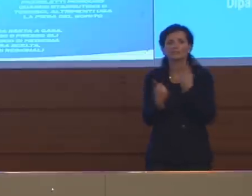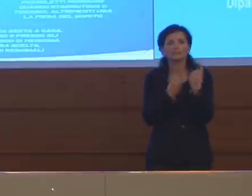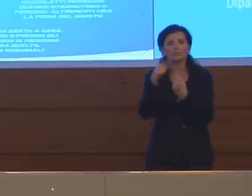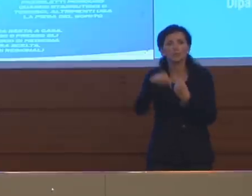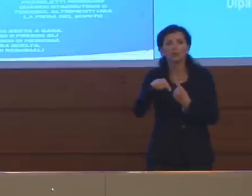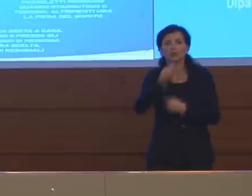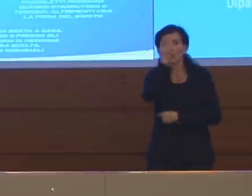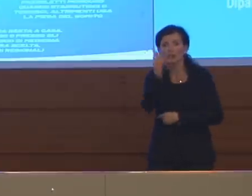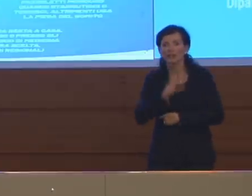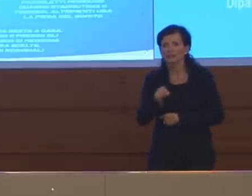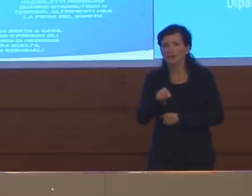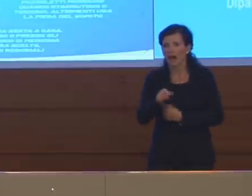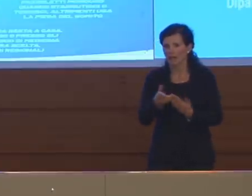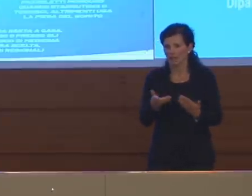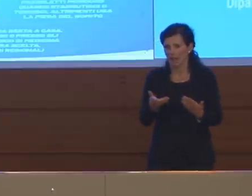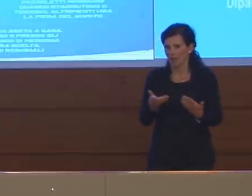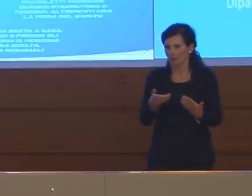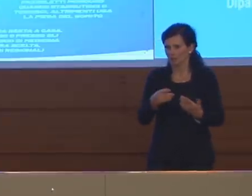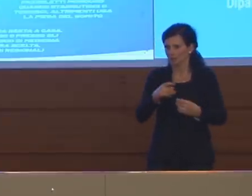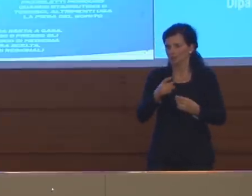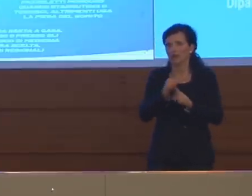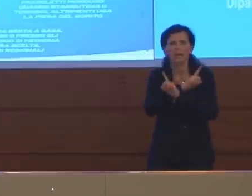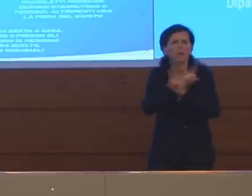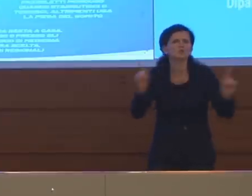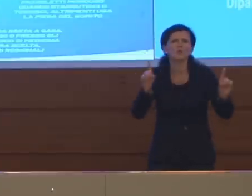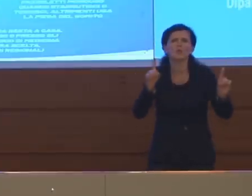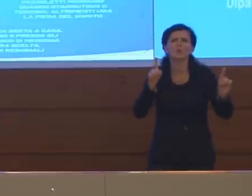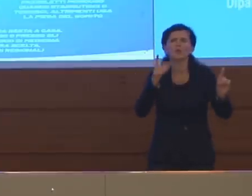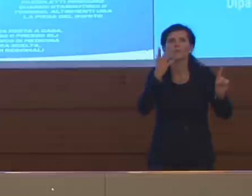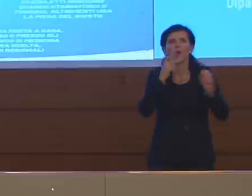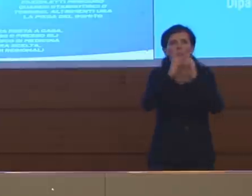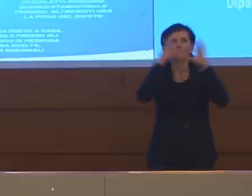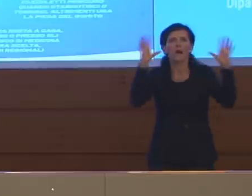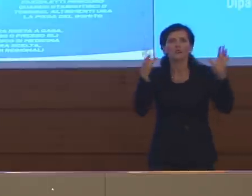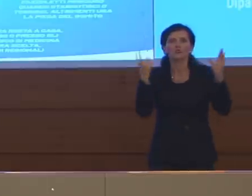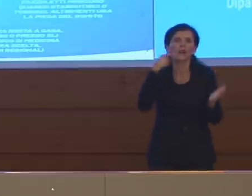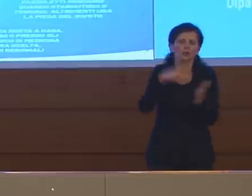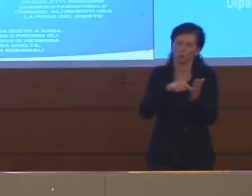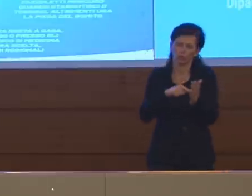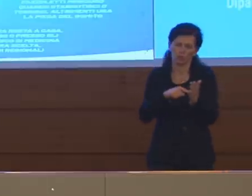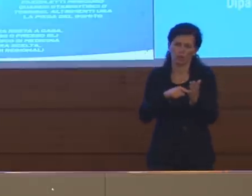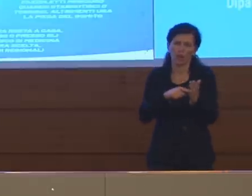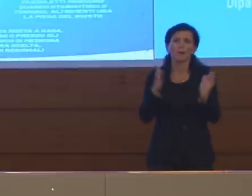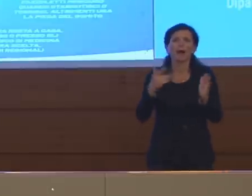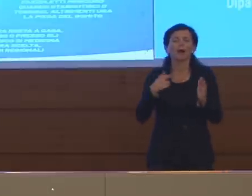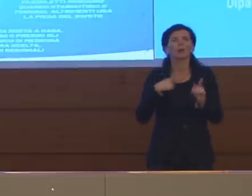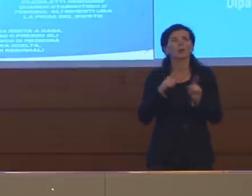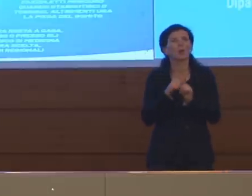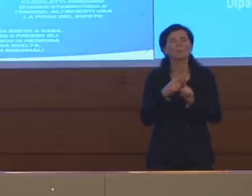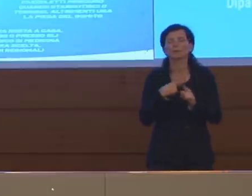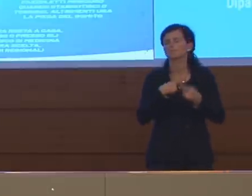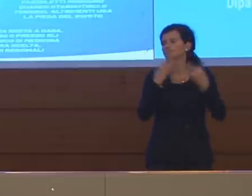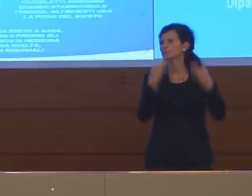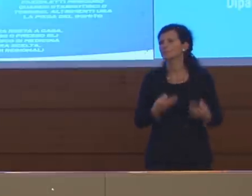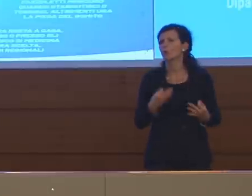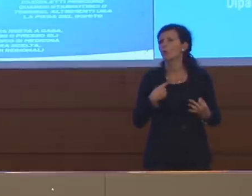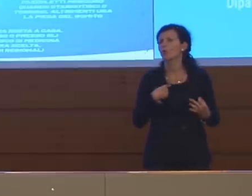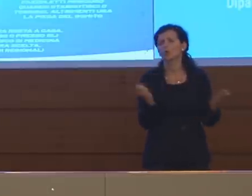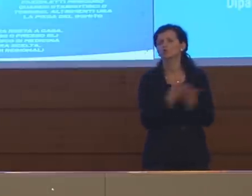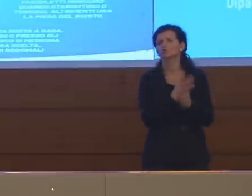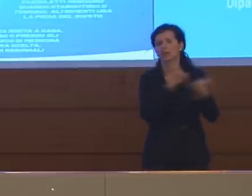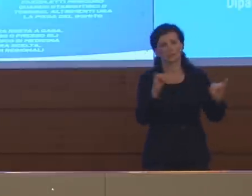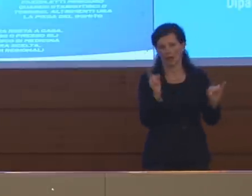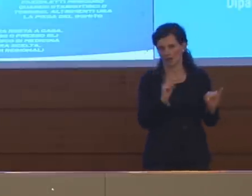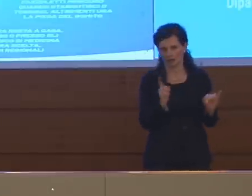nessuno di noi vuole immaginare, però non possiamo escludere a priori, ecco questo voglio dire. Però se con le